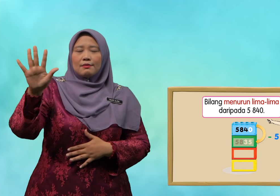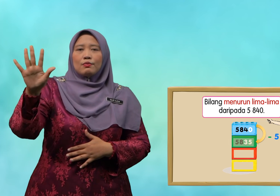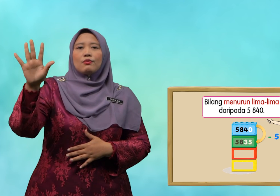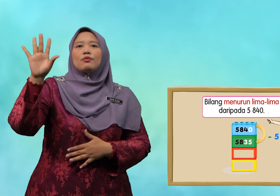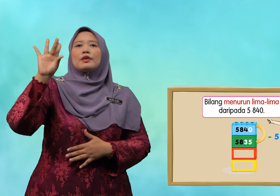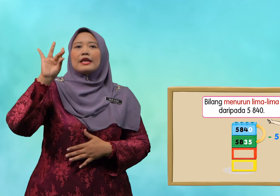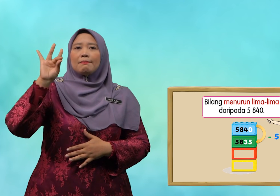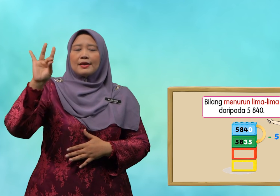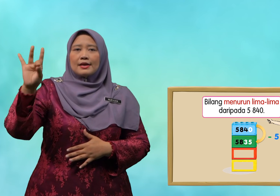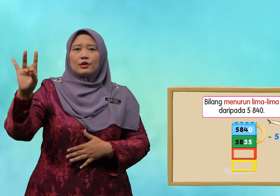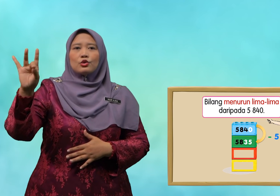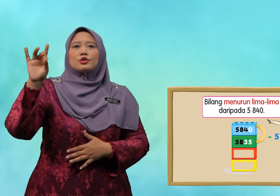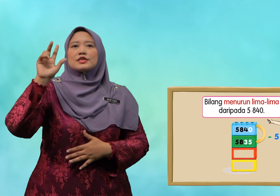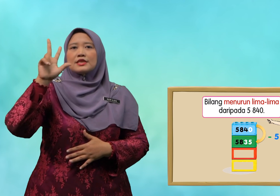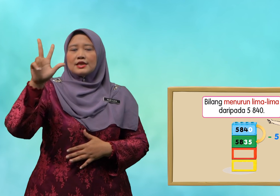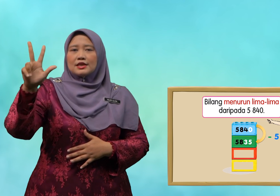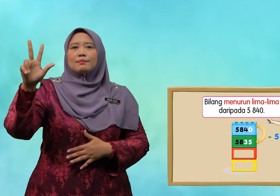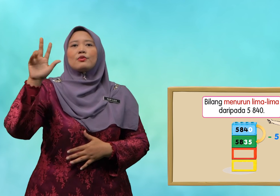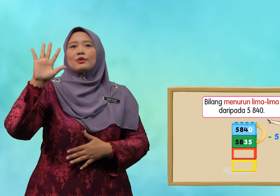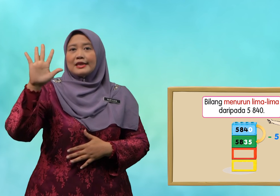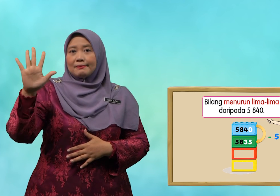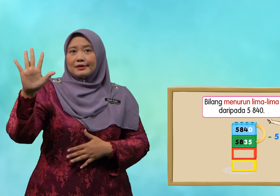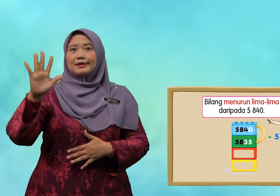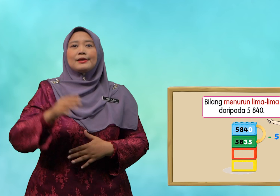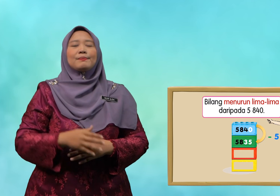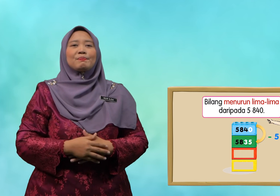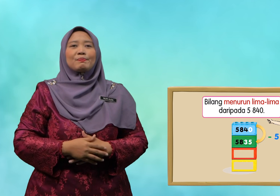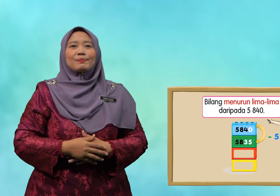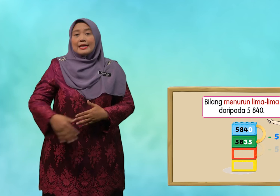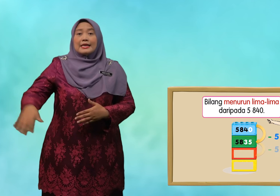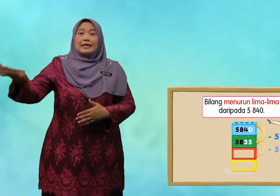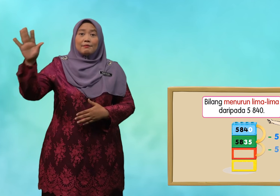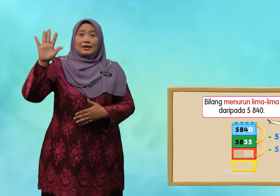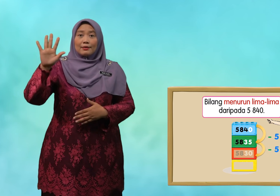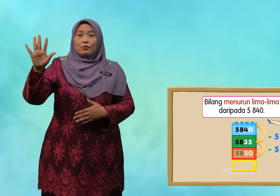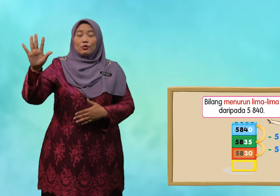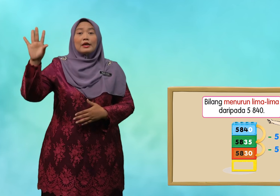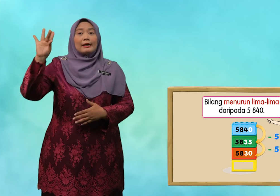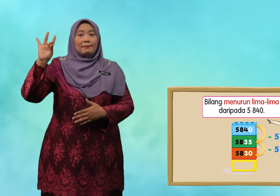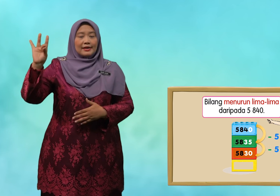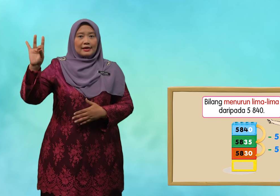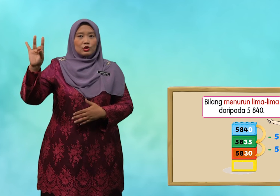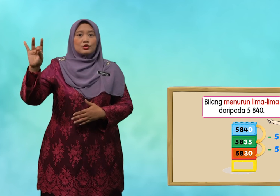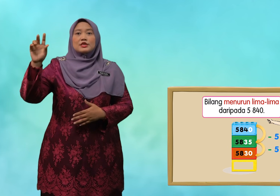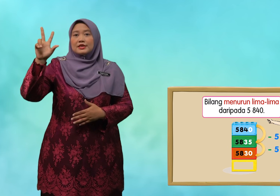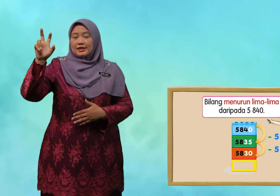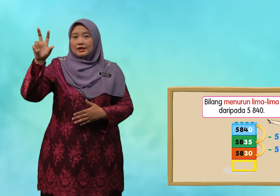ribu lapan ratus tiga puluh lima lima ribu lapan ratus tiga